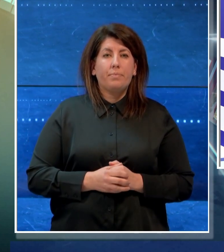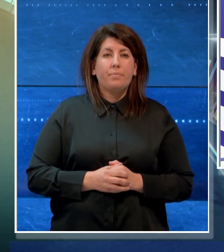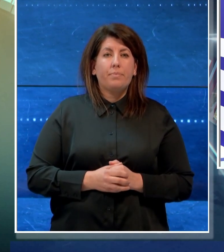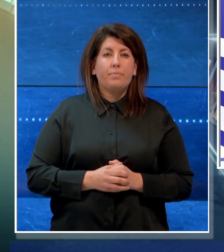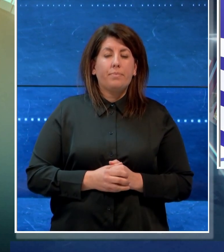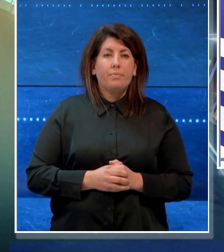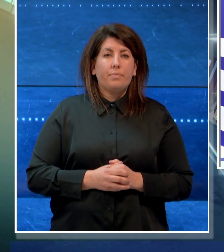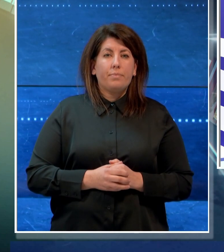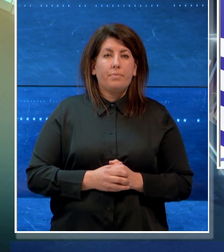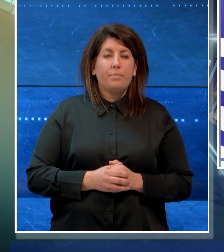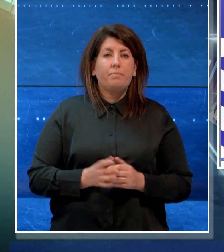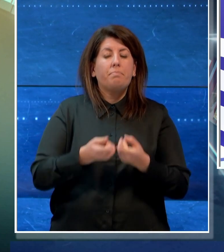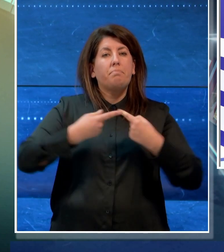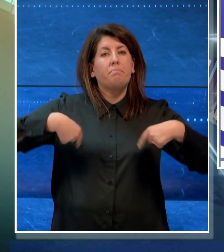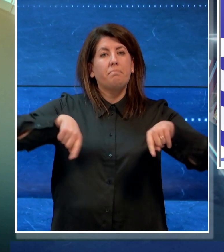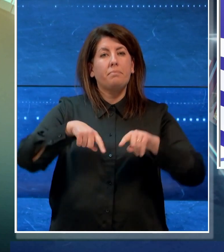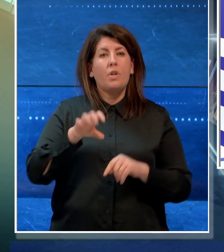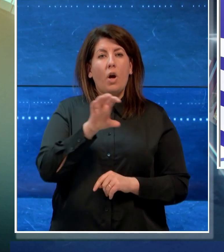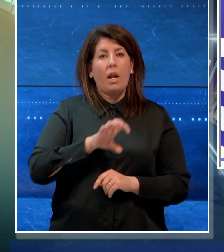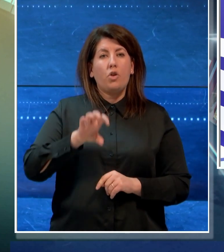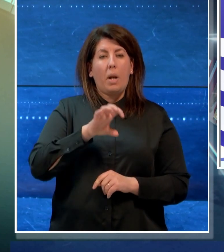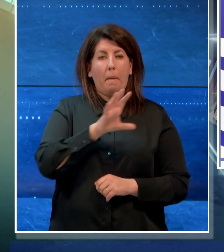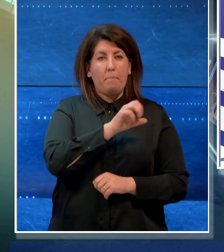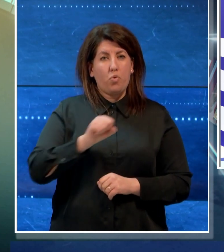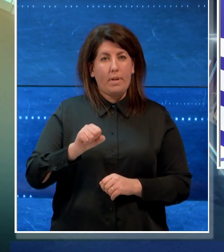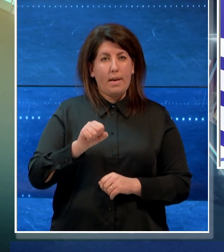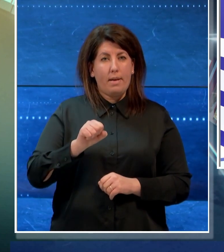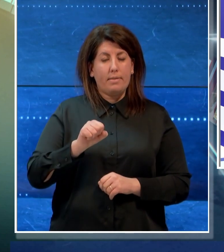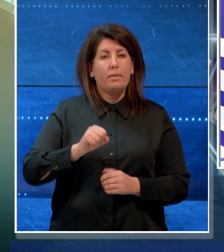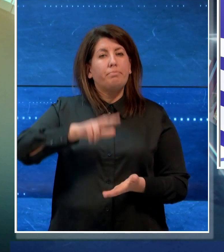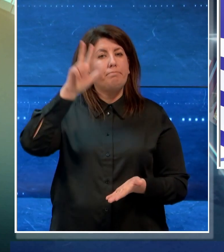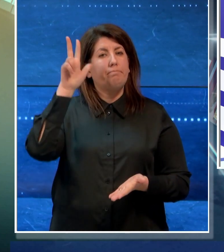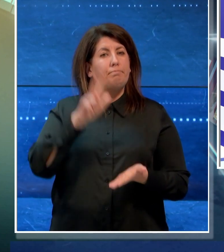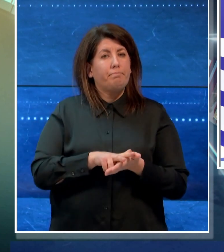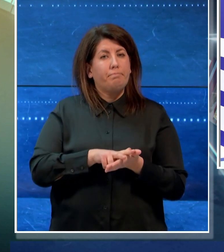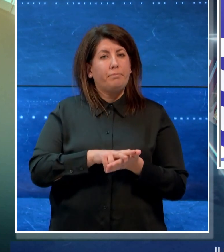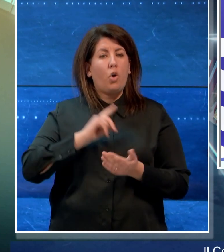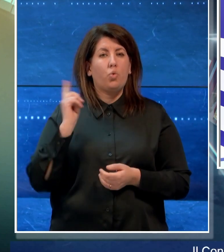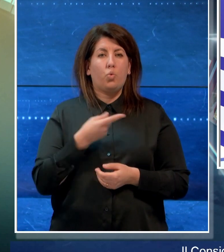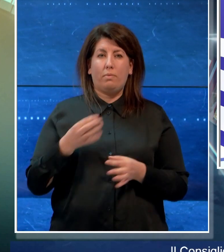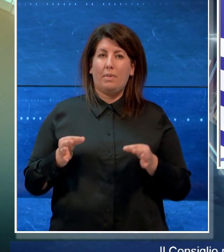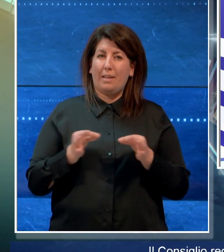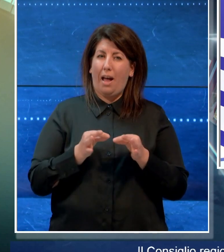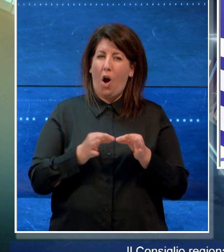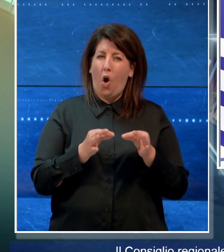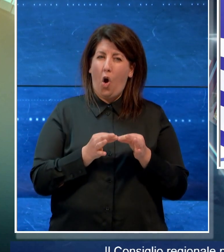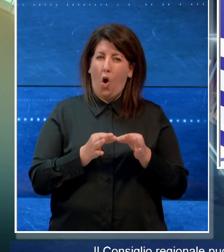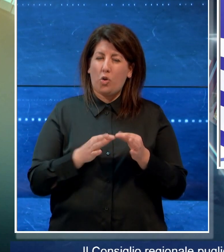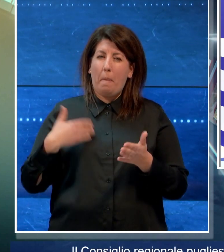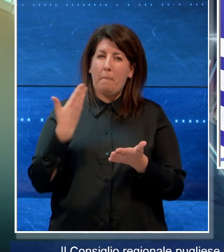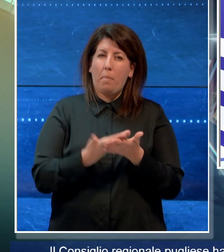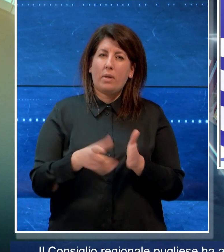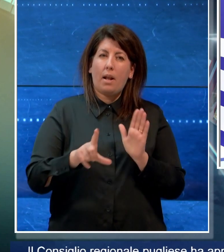Il Consiglio regionale pugliese ha approvato all'unanimità una proposta di legge